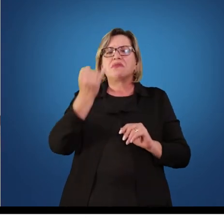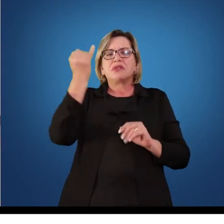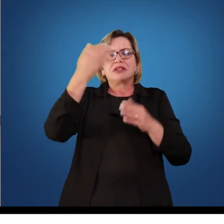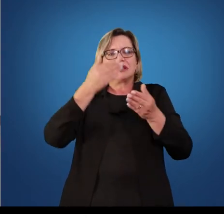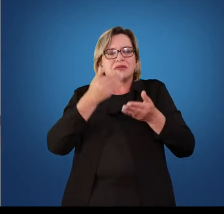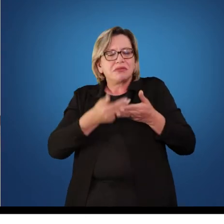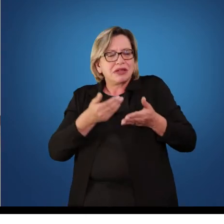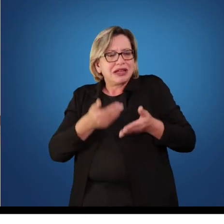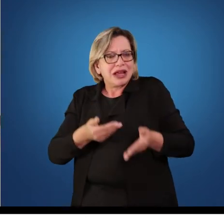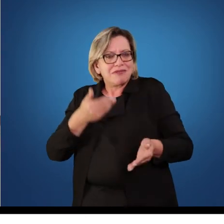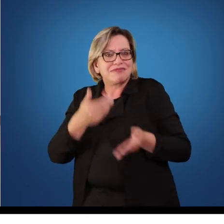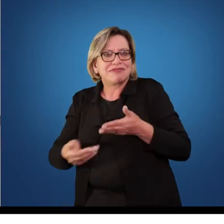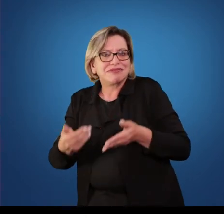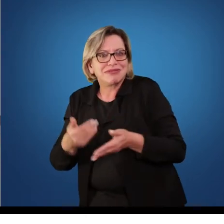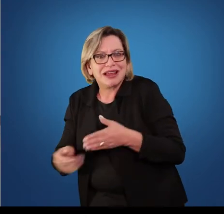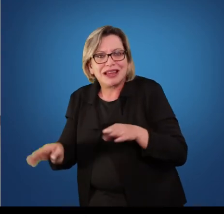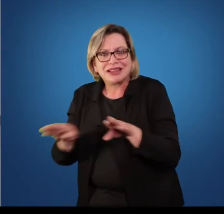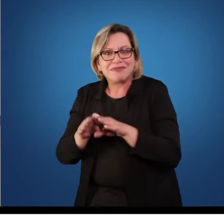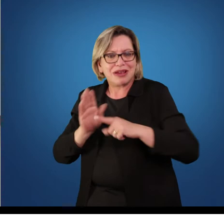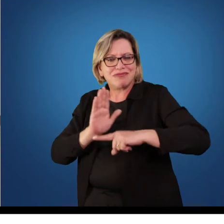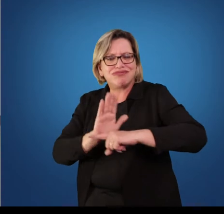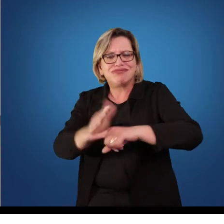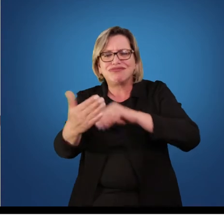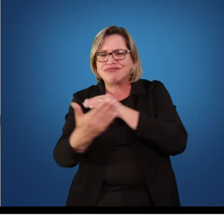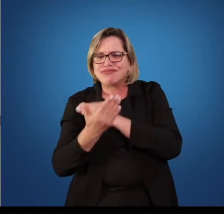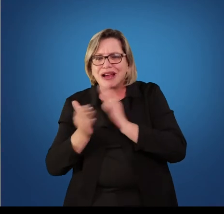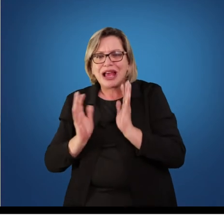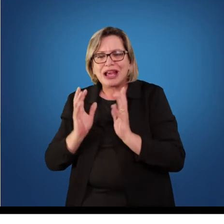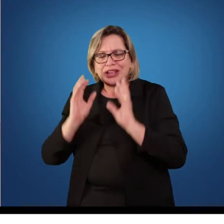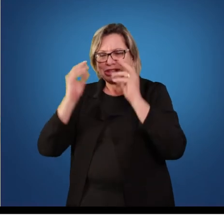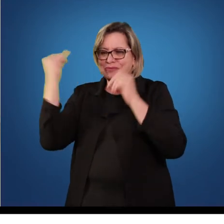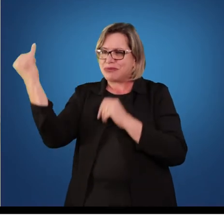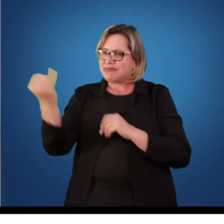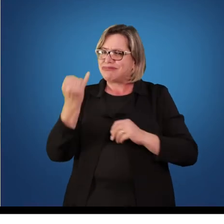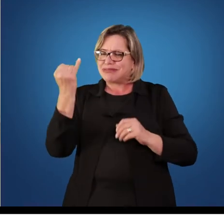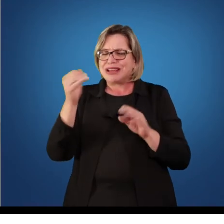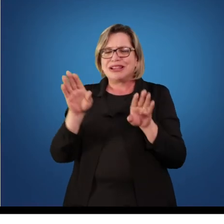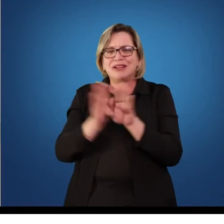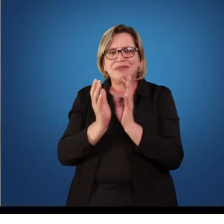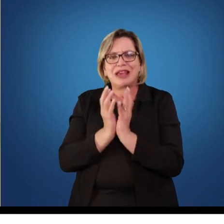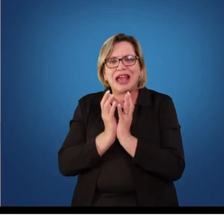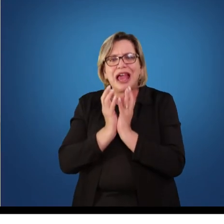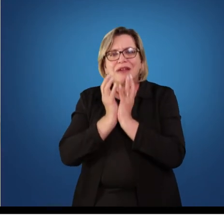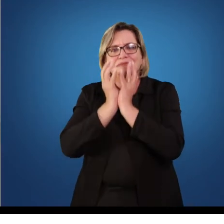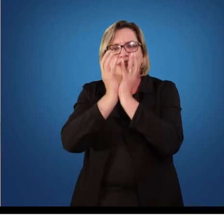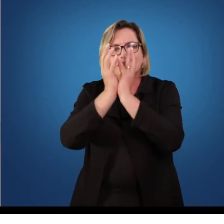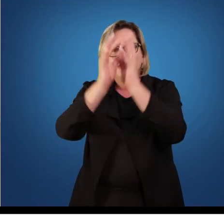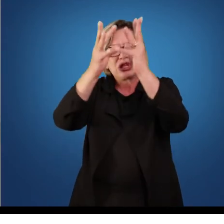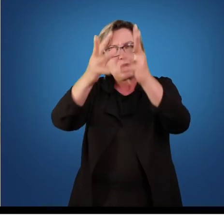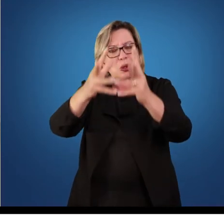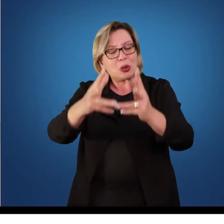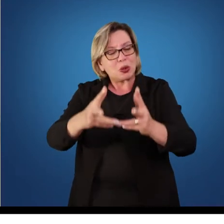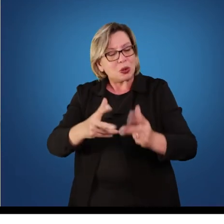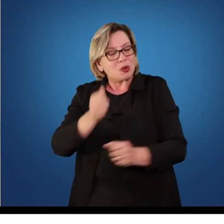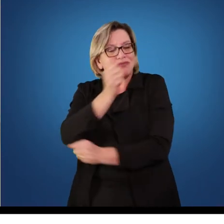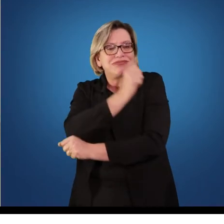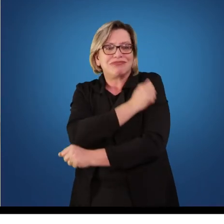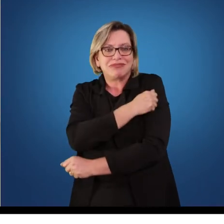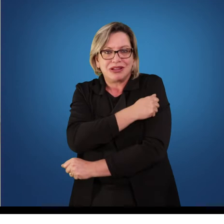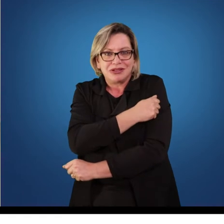equipes, a participação de todos, a inclusão de alunos que apresentam menos habilidades motoras.